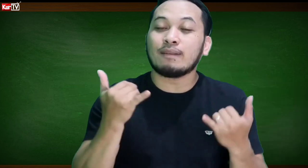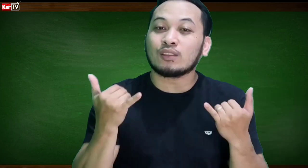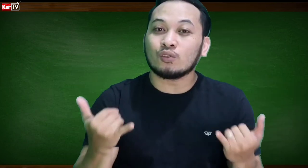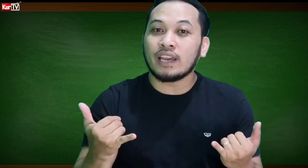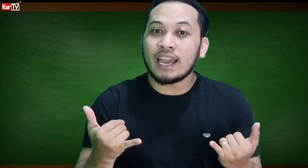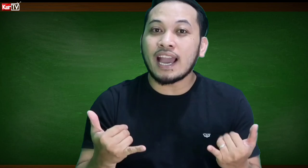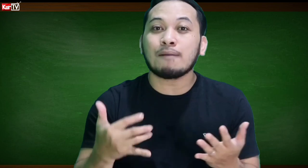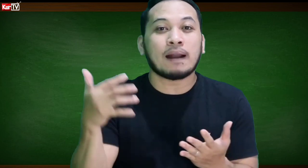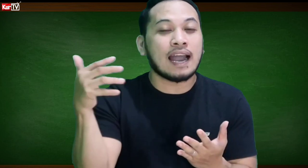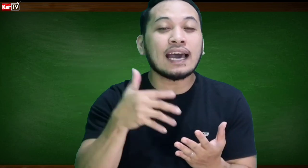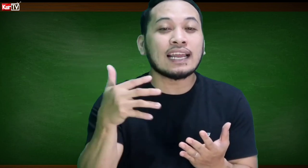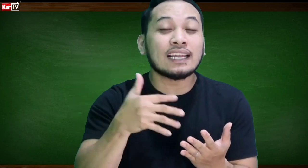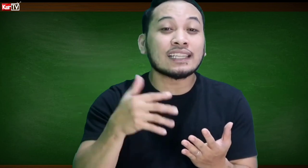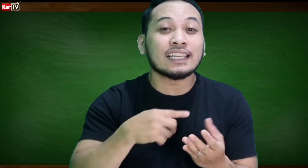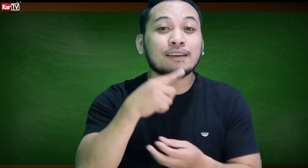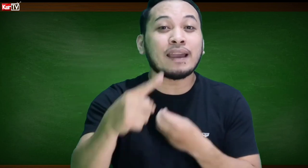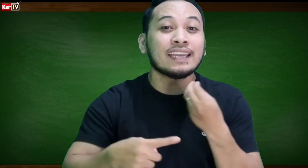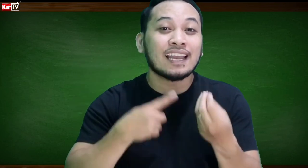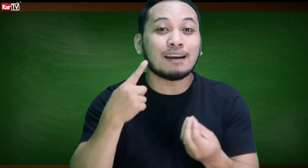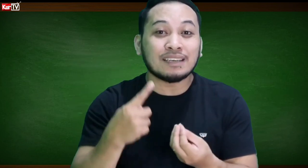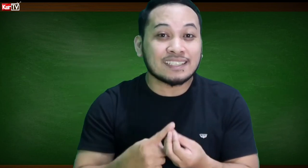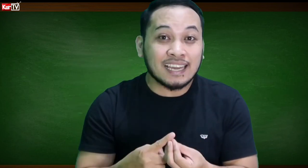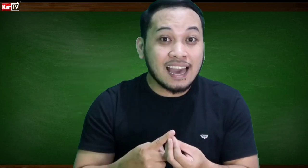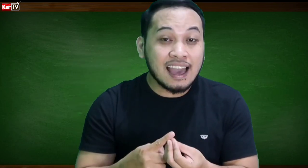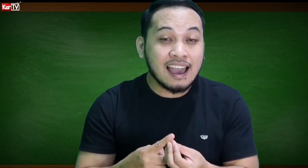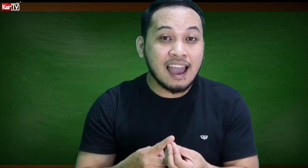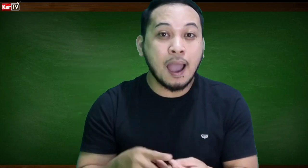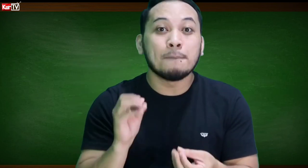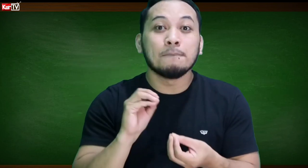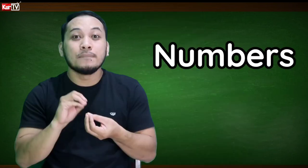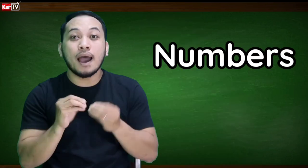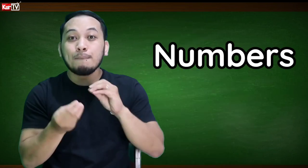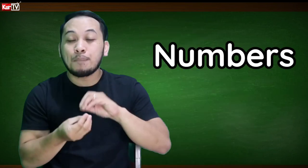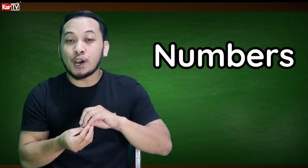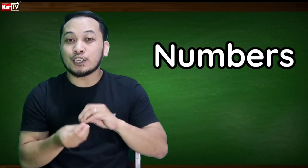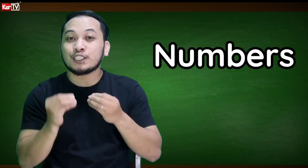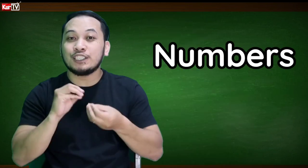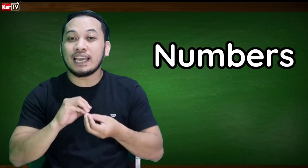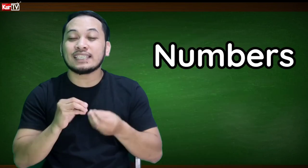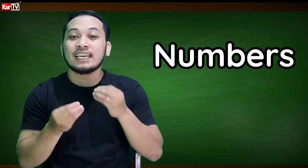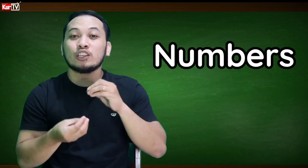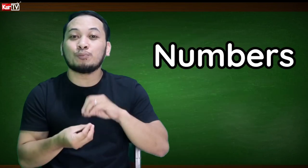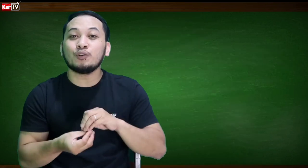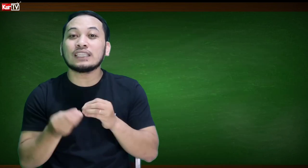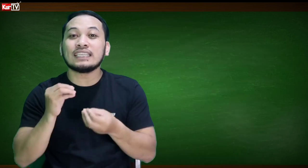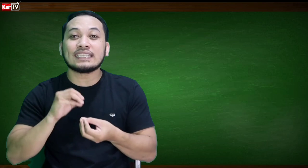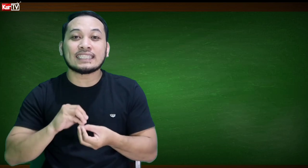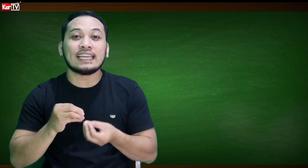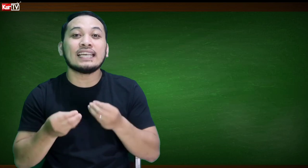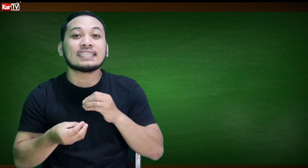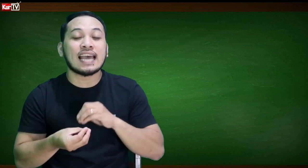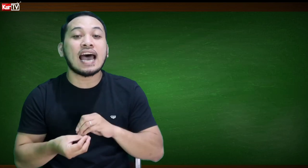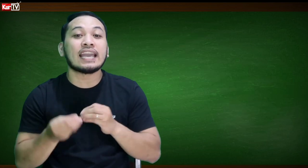naman today, ang pag-aaralan natin ay may kinalaman sa numbers. Yes, ganito po natin isesenyas ang